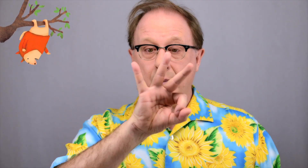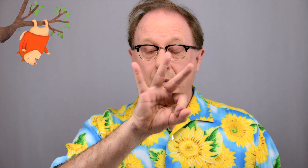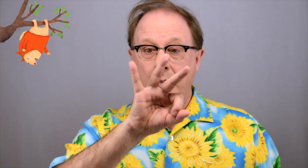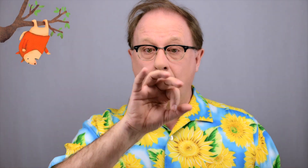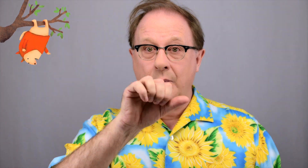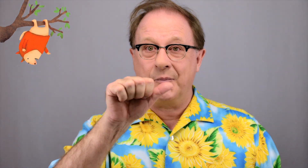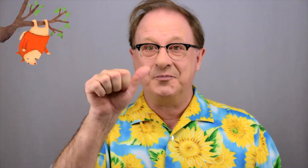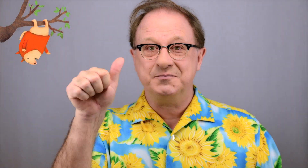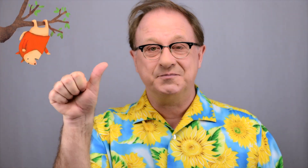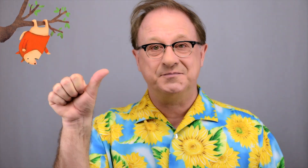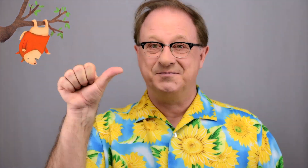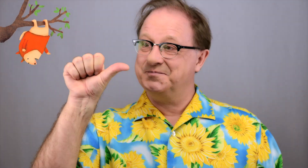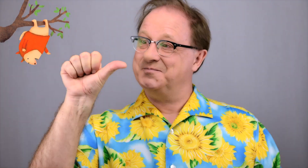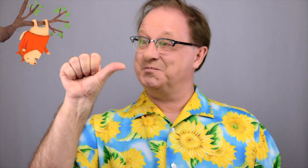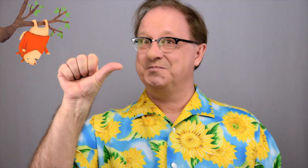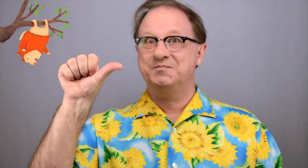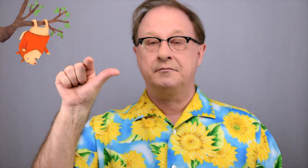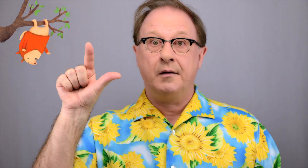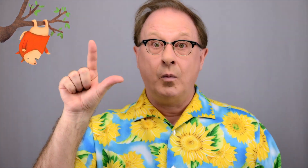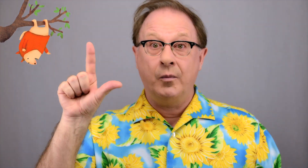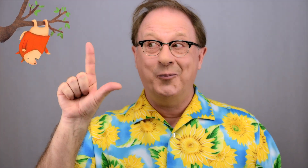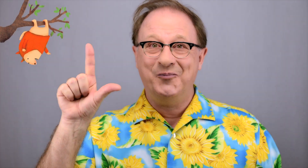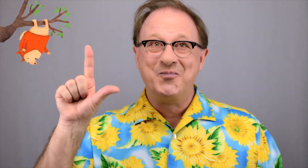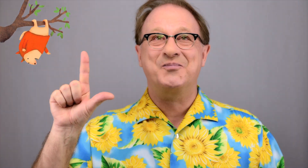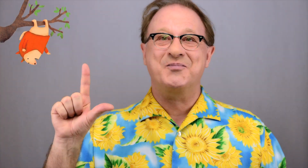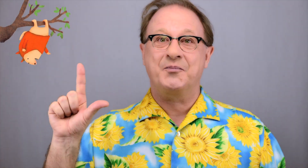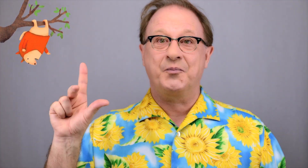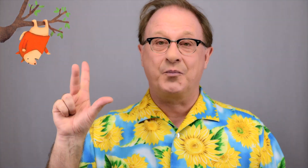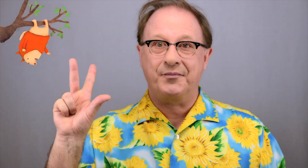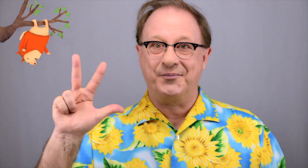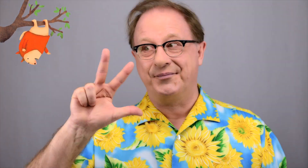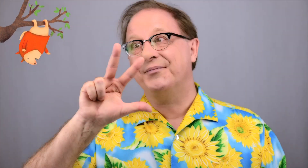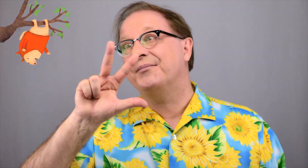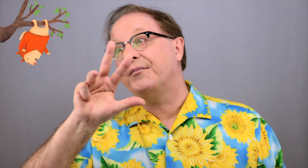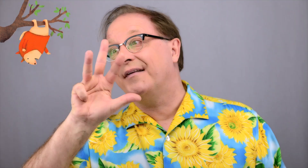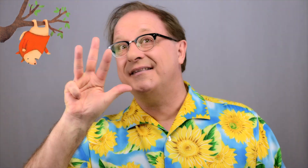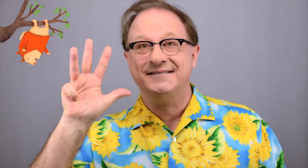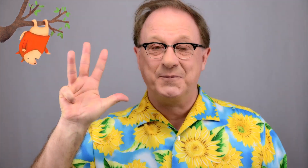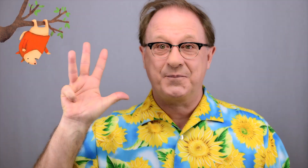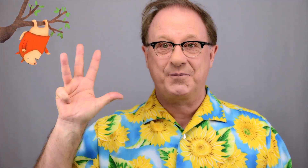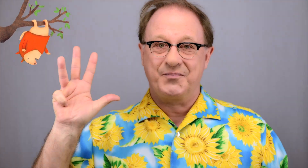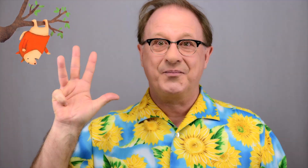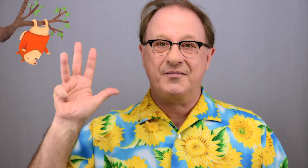Bonjour toi Et puis toi Et celui-ci Et celui-là